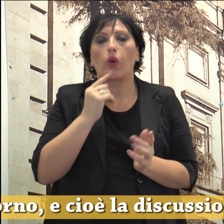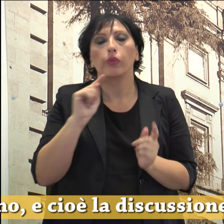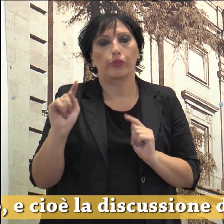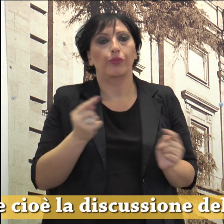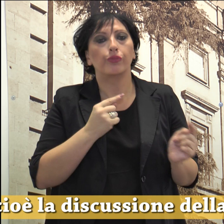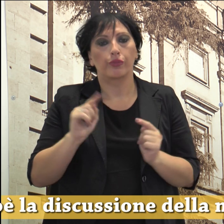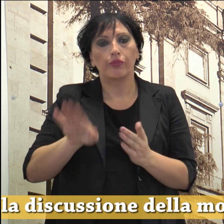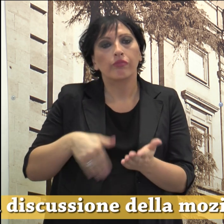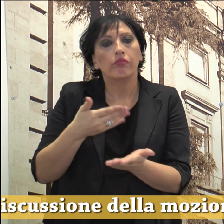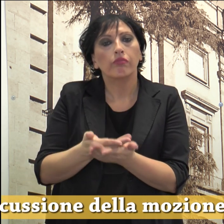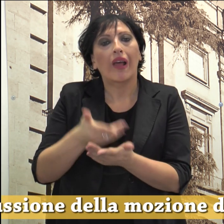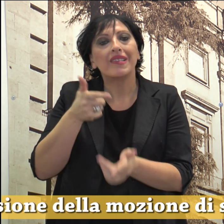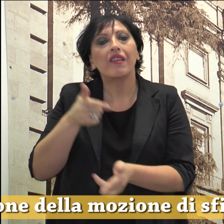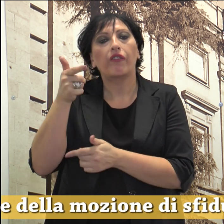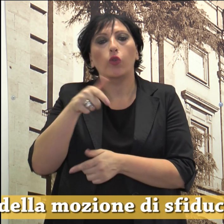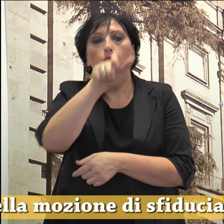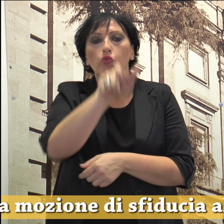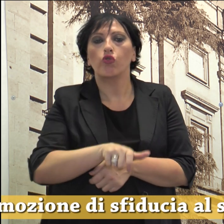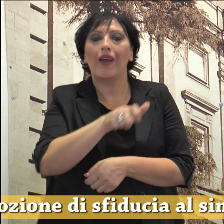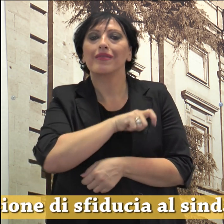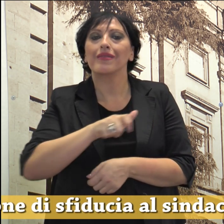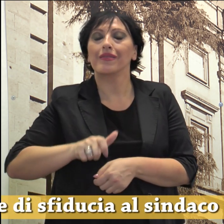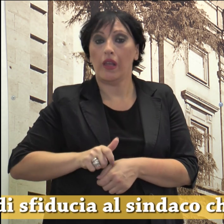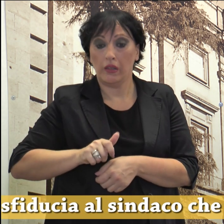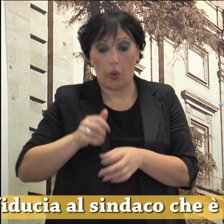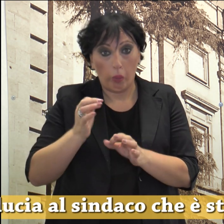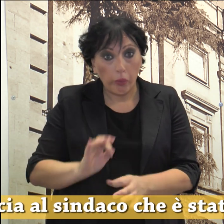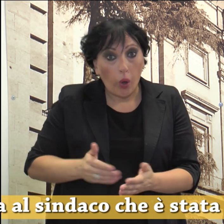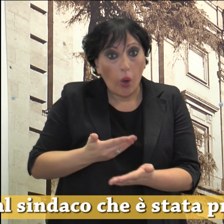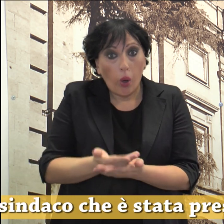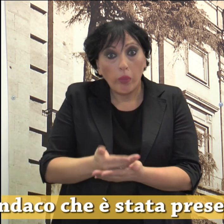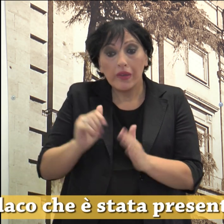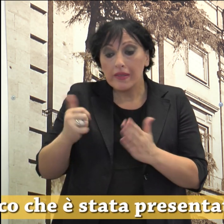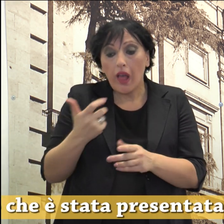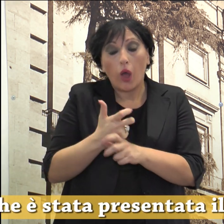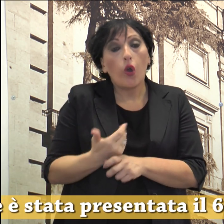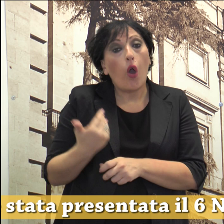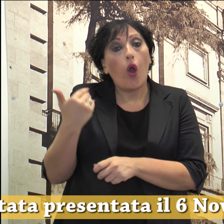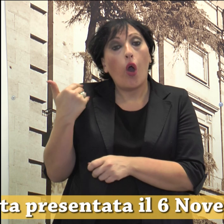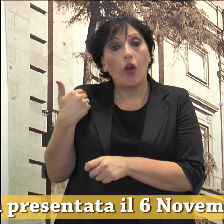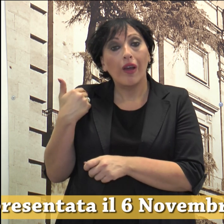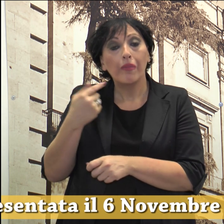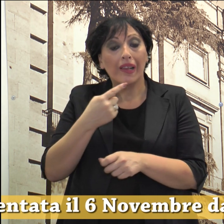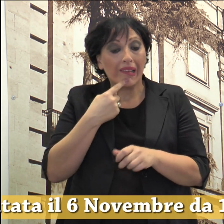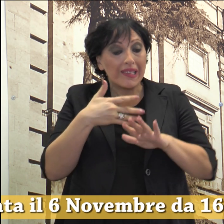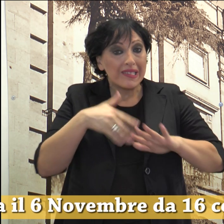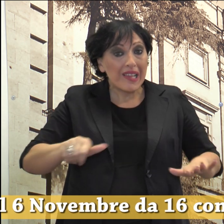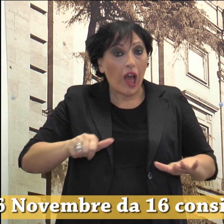mozione di sfiducia al Sindaco che è stata presentata il 6 novembre scorso da 16 consiglieri di